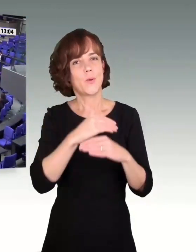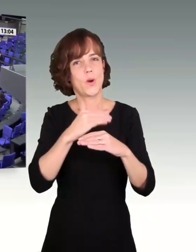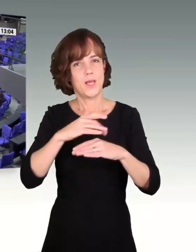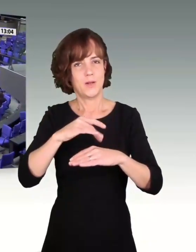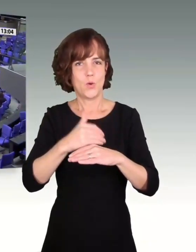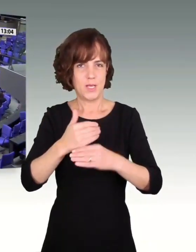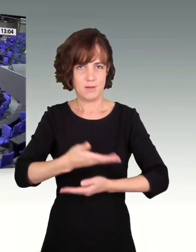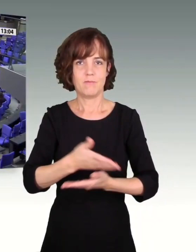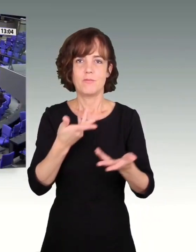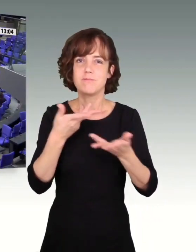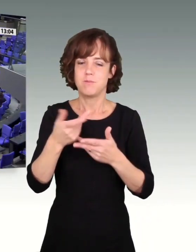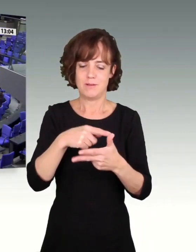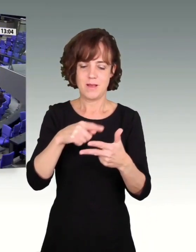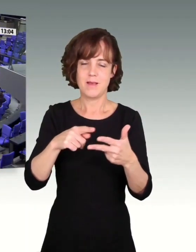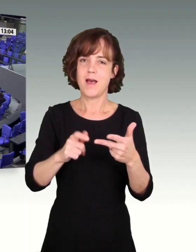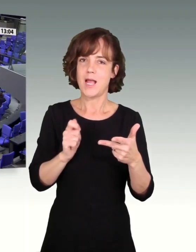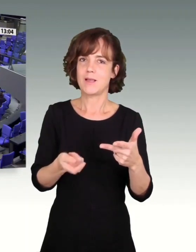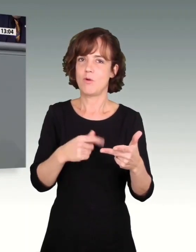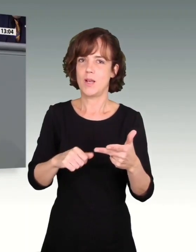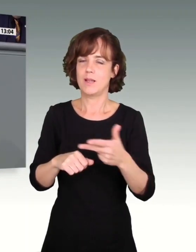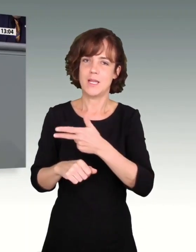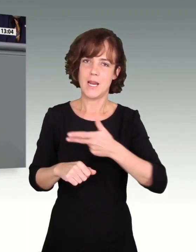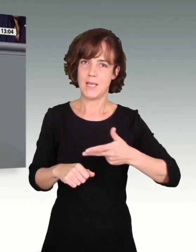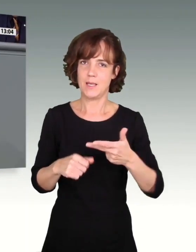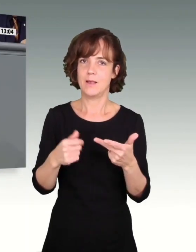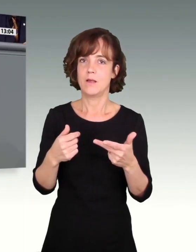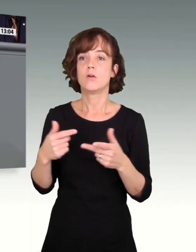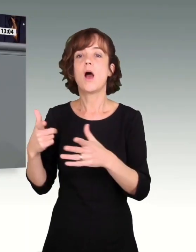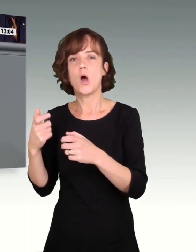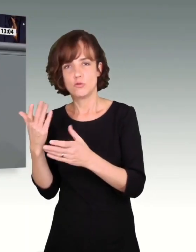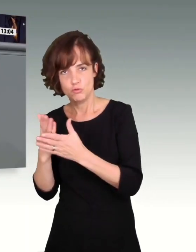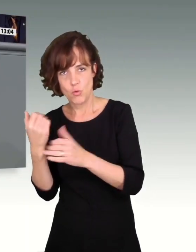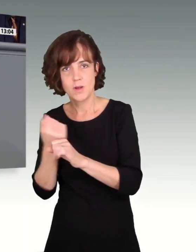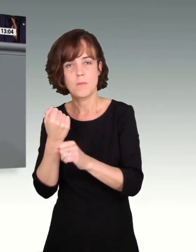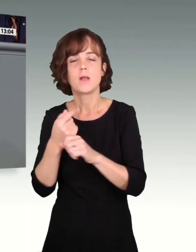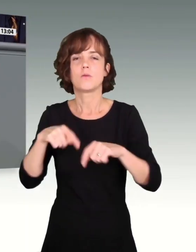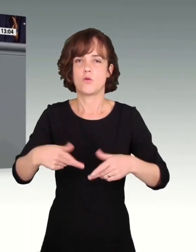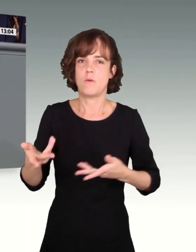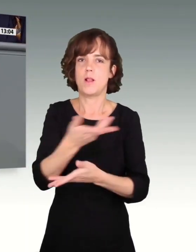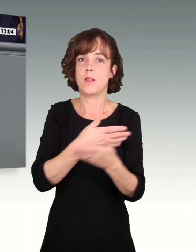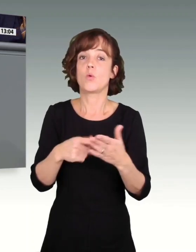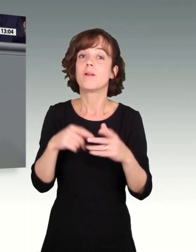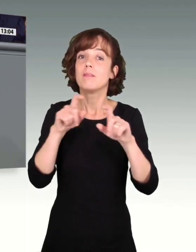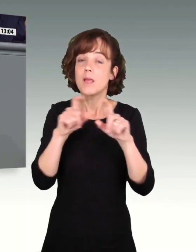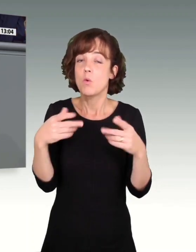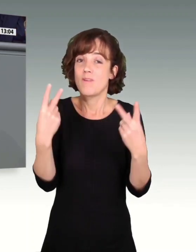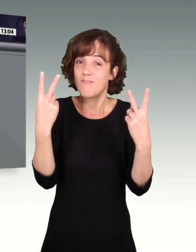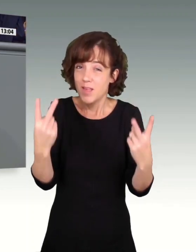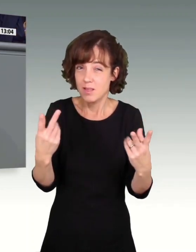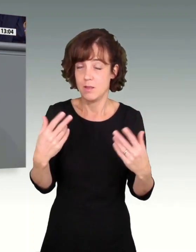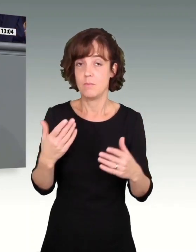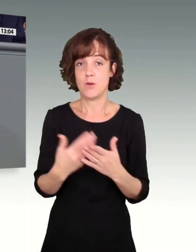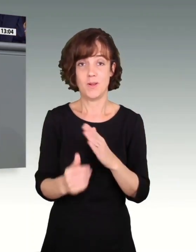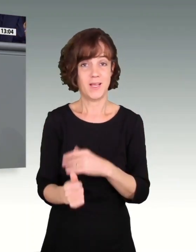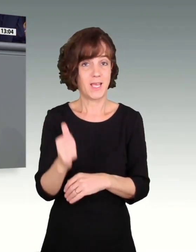Die Linke. Vielen Dank dafür, dass wir das hier auch wieder tun können. Im Ausschuss haben wir das gemacht. Denn diese ganzen Themen sind extrem wichtig. Erst